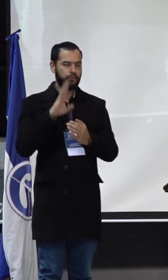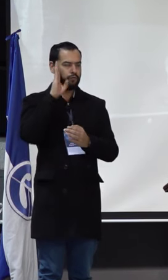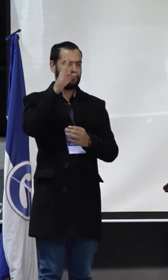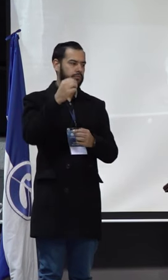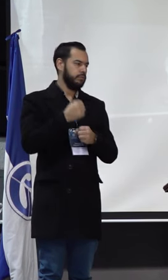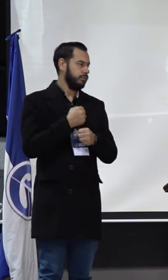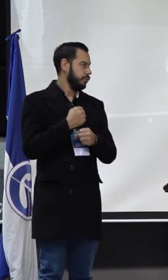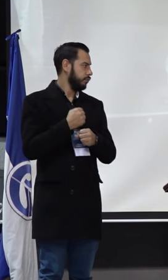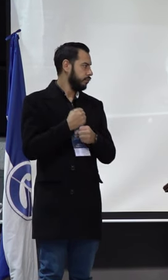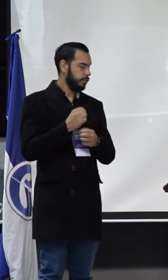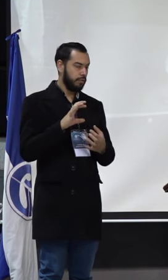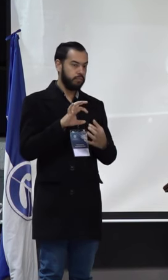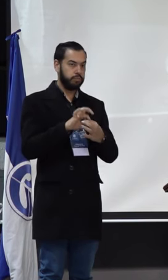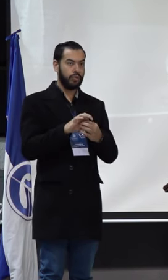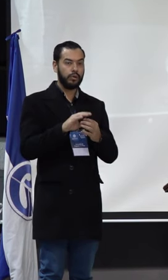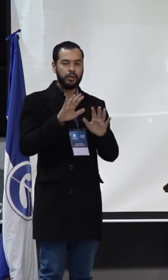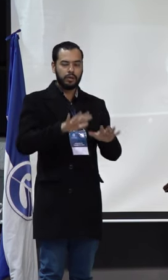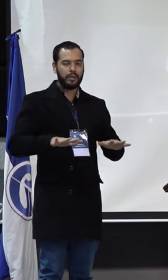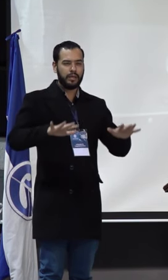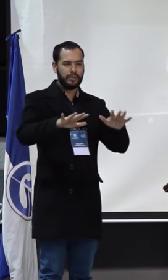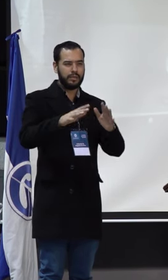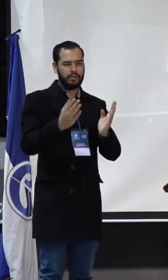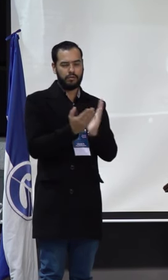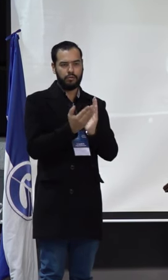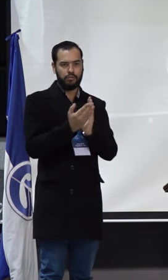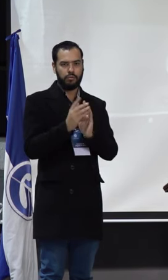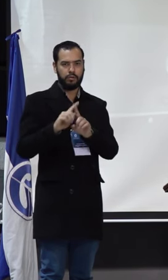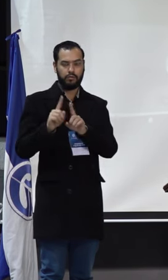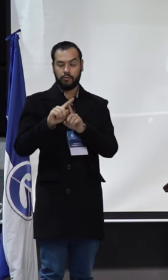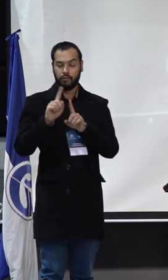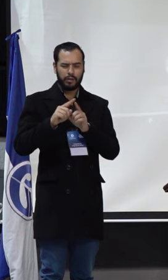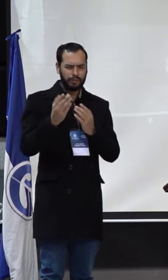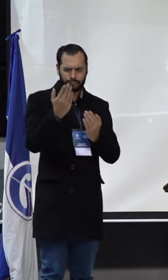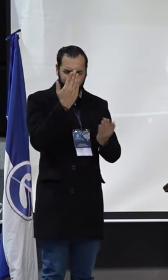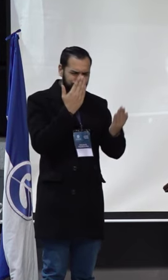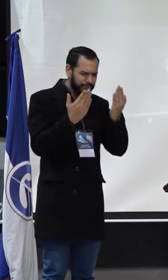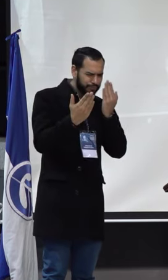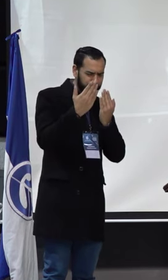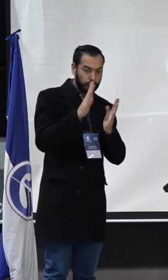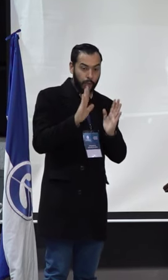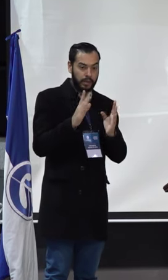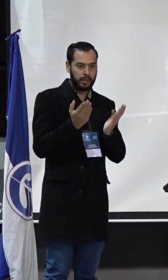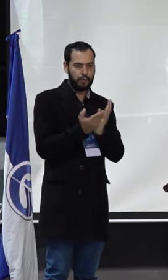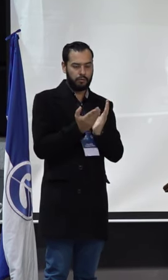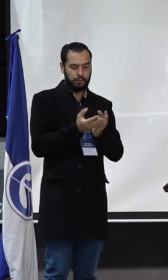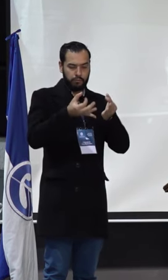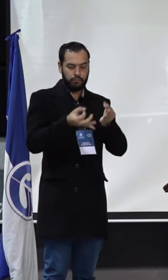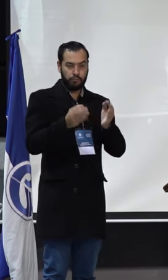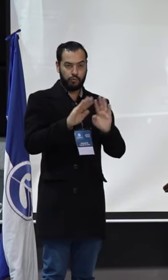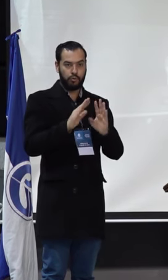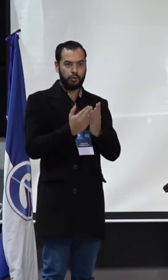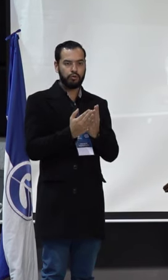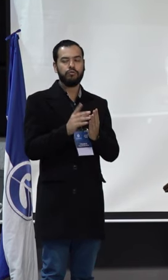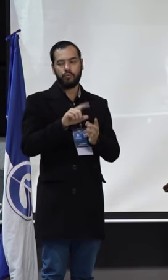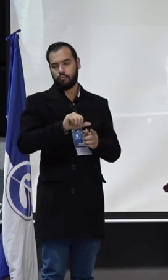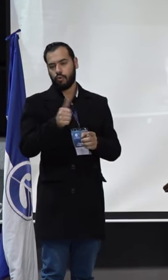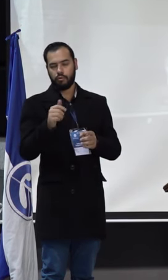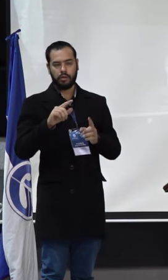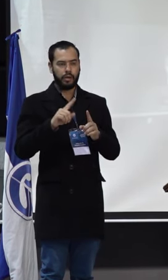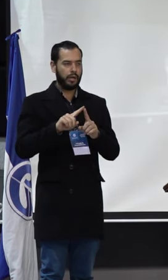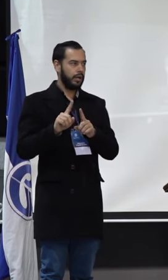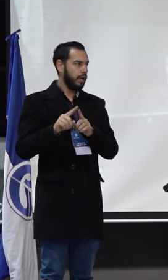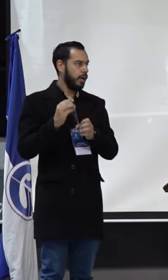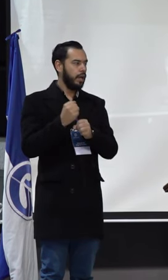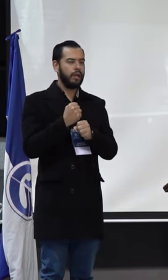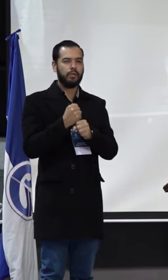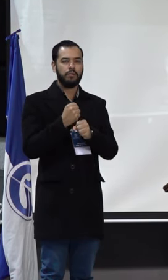laboral y con los escenarios educativos a los que nos enfrentamos, no sólo en la educación formal, sino en la educación no formal, en la educación para el